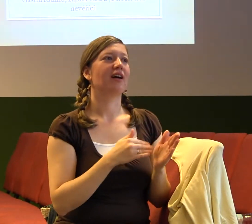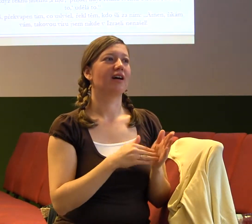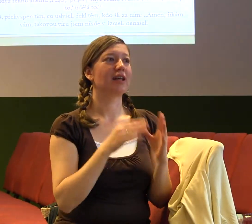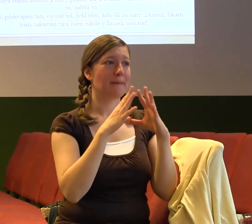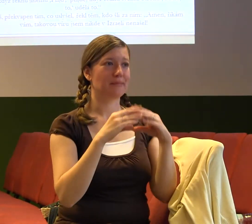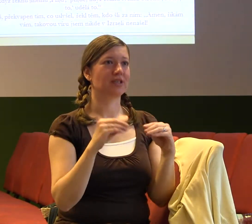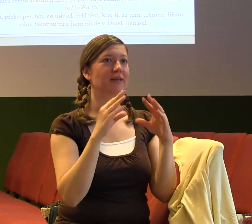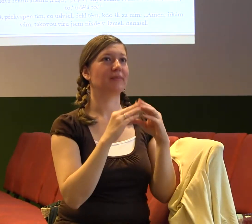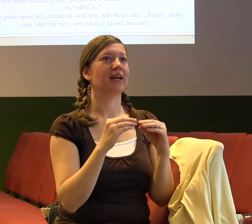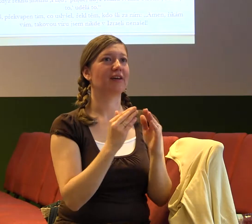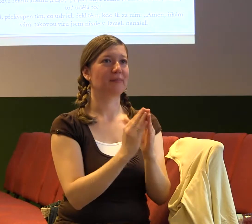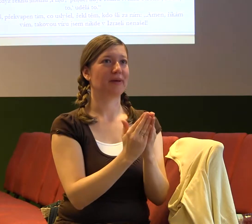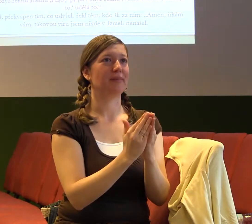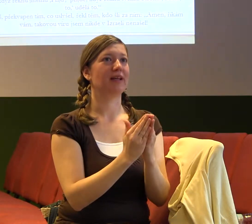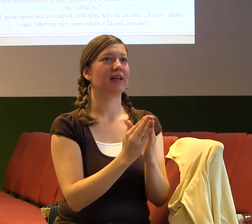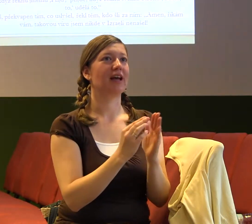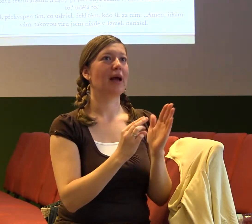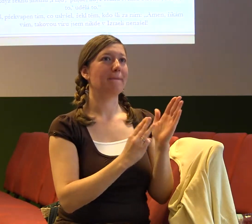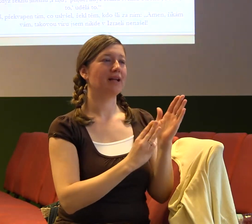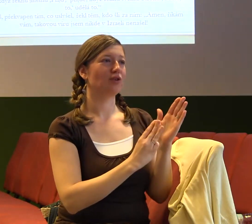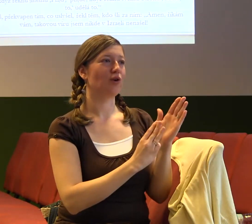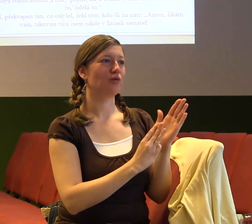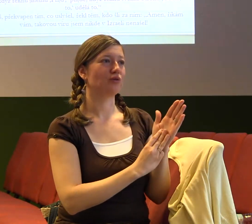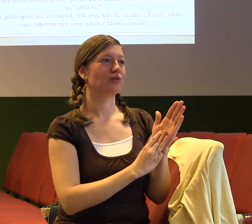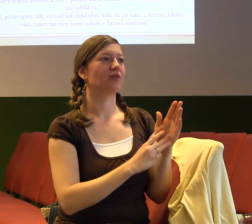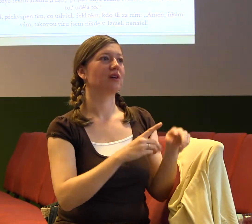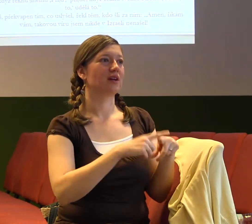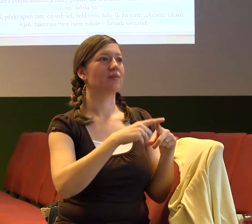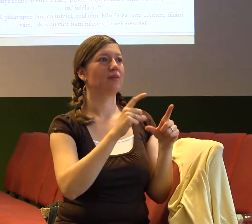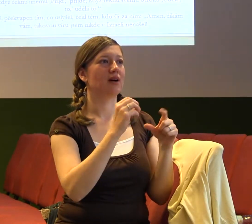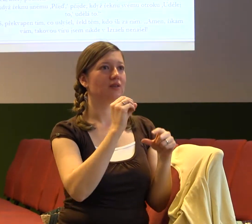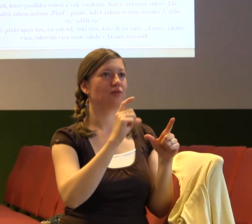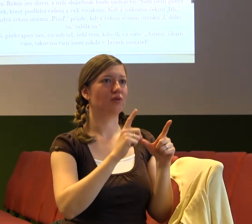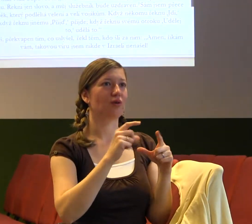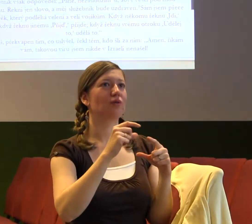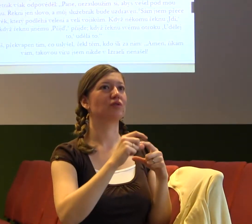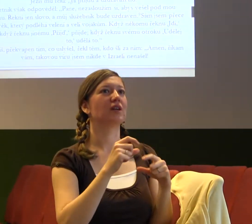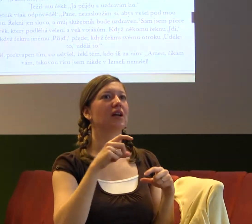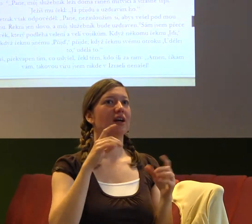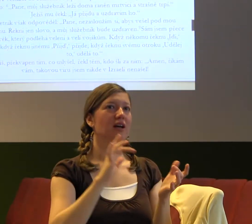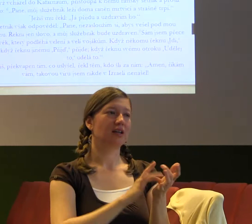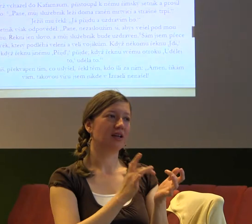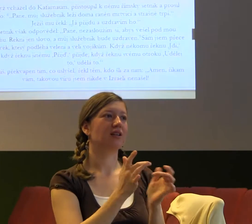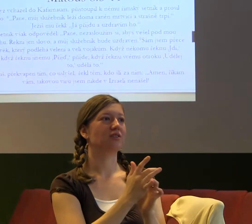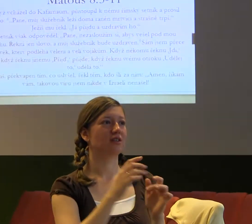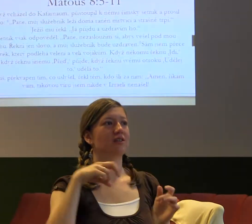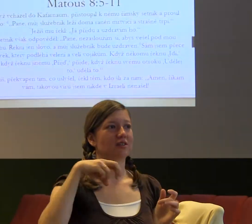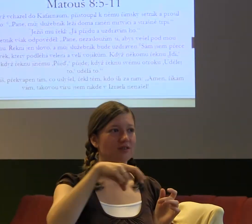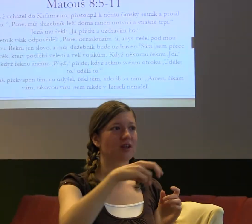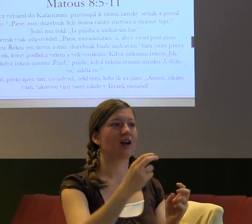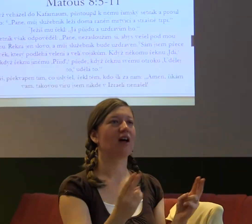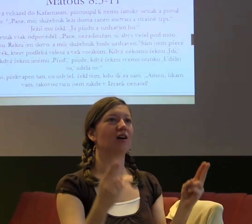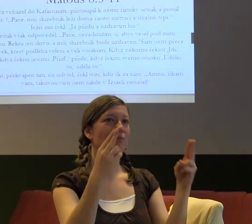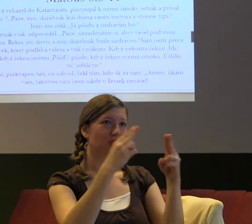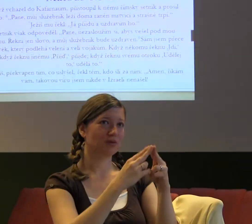v Matoušovi, kdy Ježíš šel a potkal vojáka, takové vyšší šarže, který velil